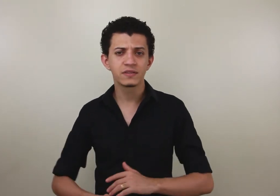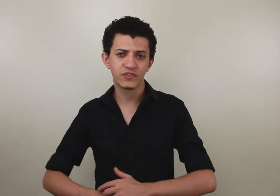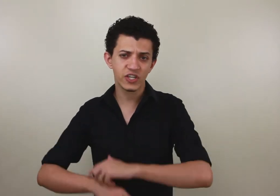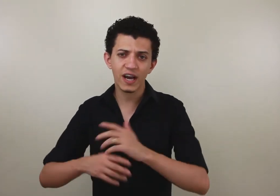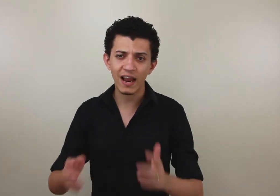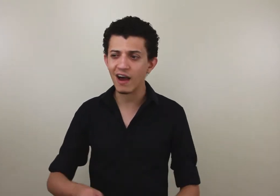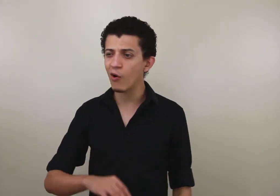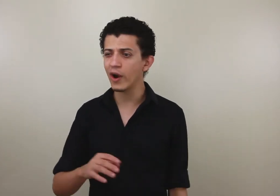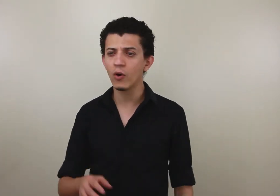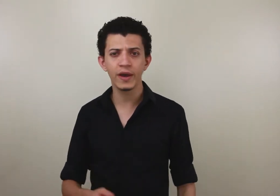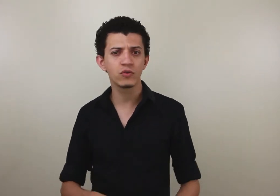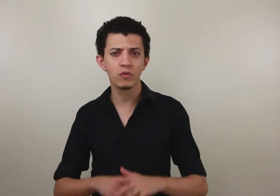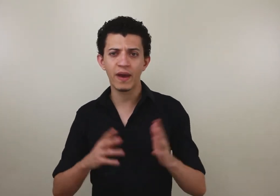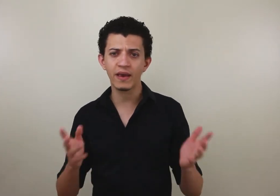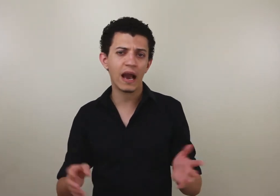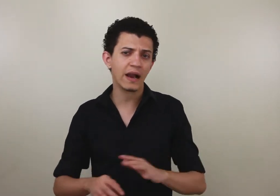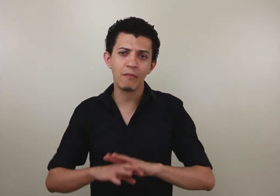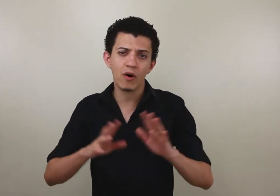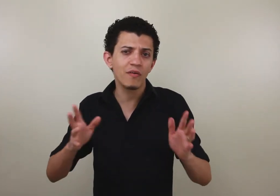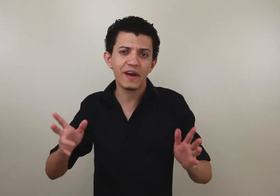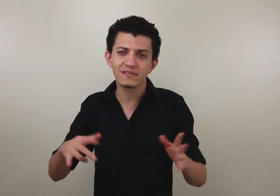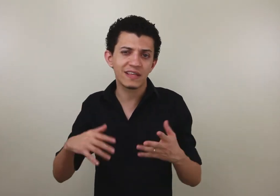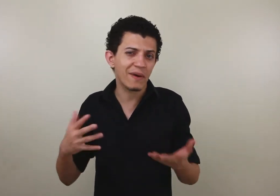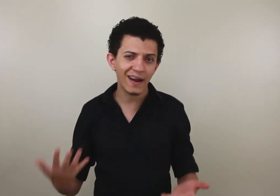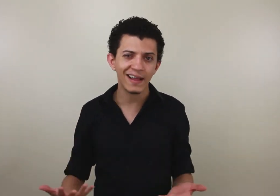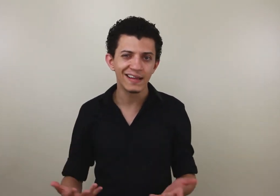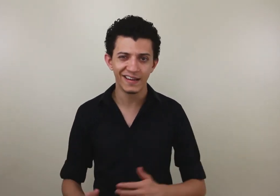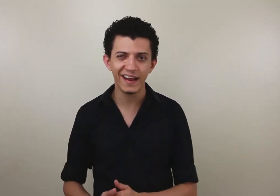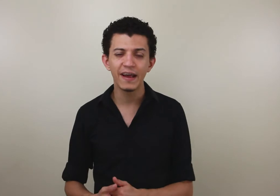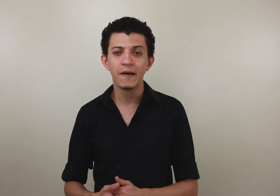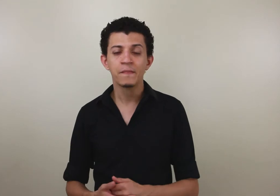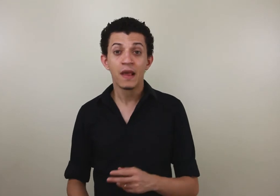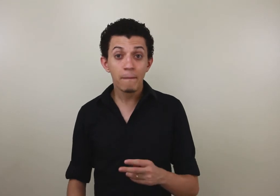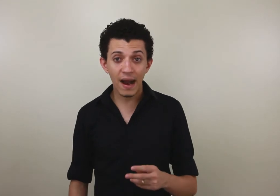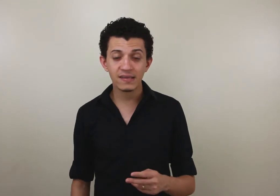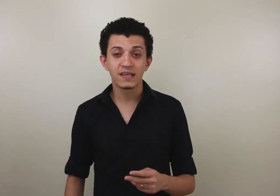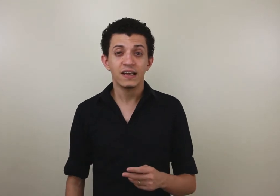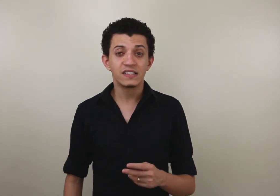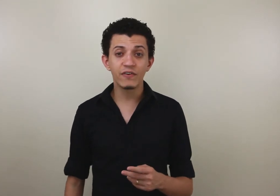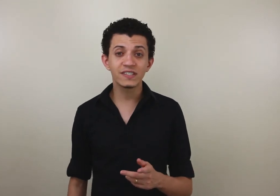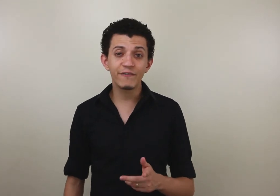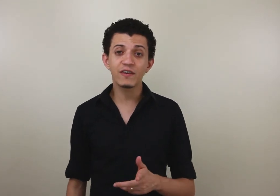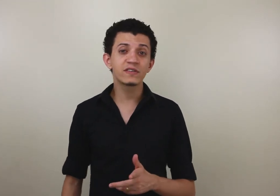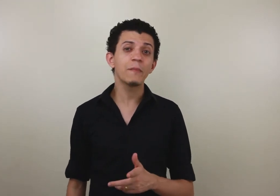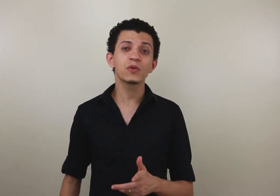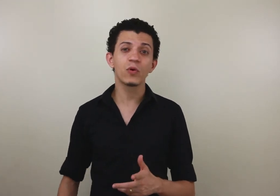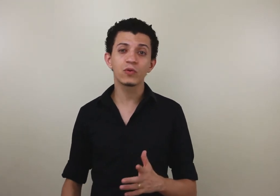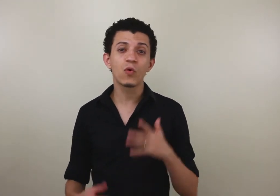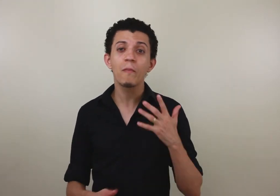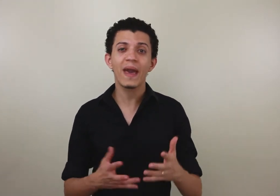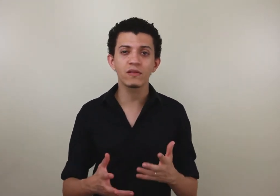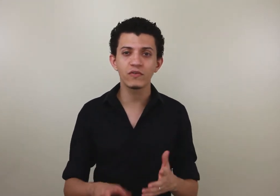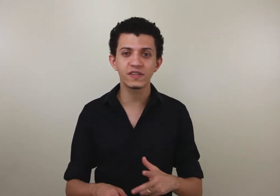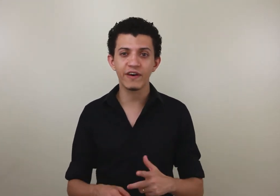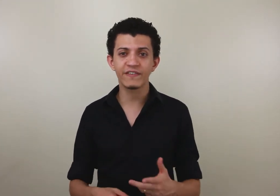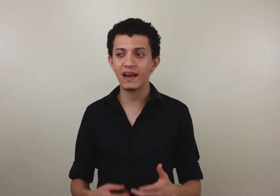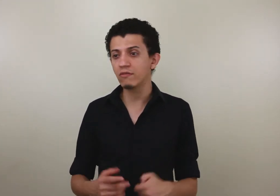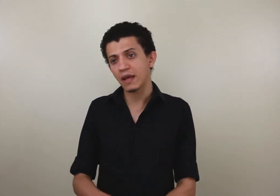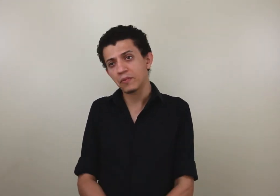que se não você chegar lá, oi, oi, tudo bem, acabou a conversa, não tem mais nada. Mas, se você fica o tempo todo com medo, você vai ficar ali o tempo